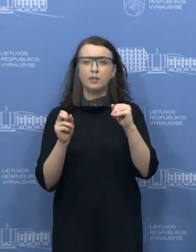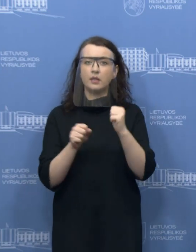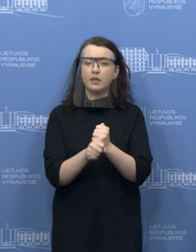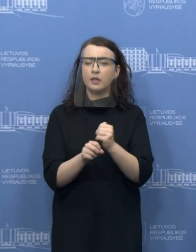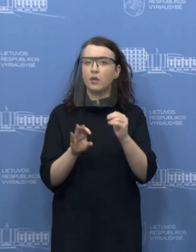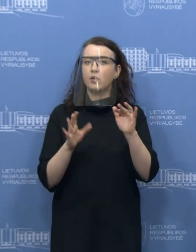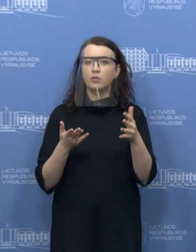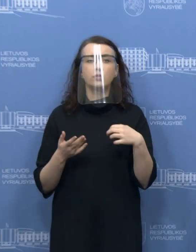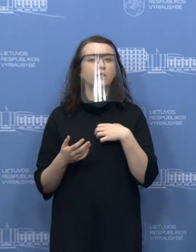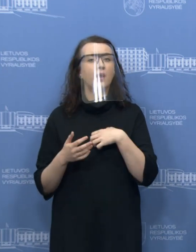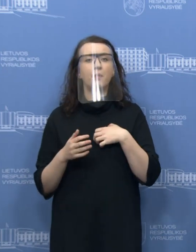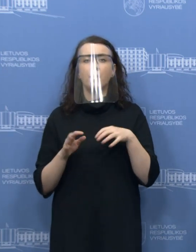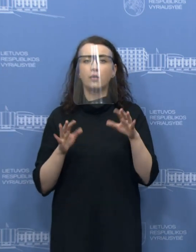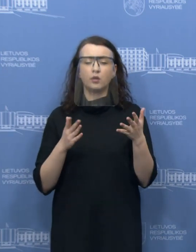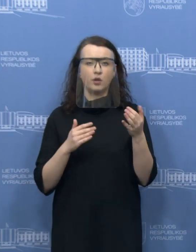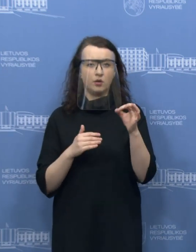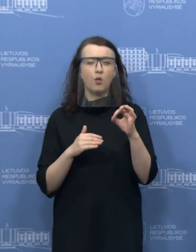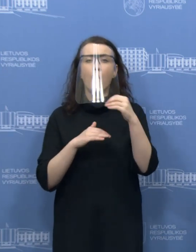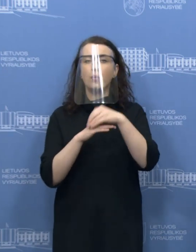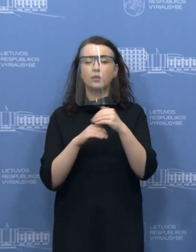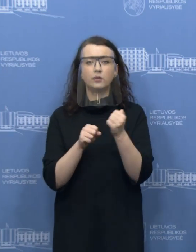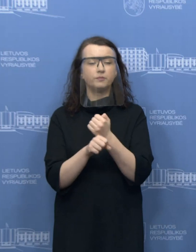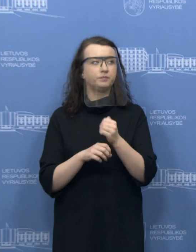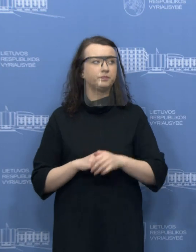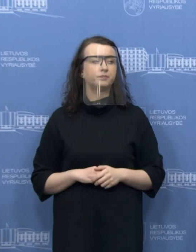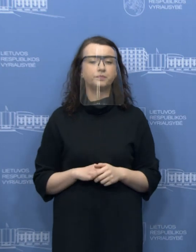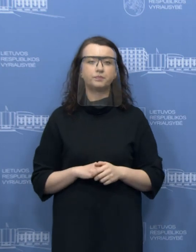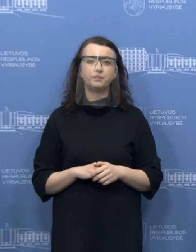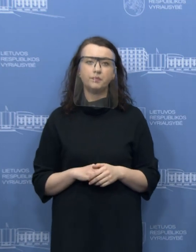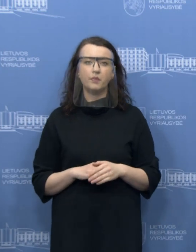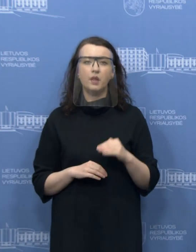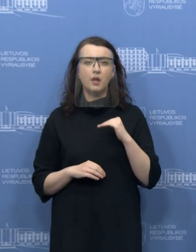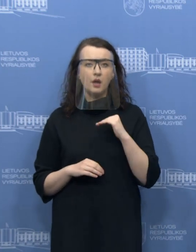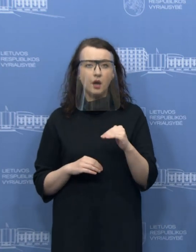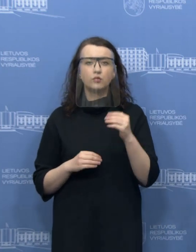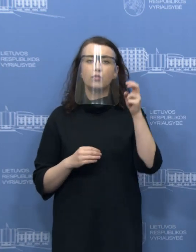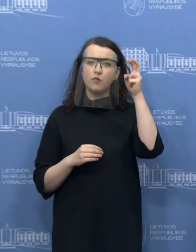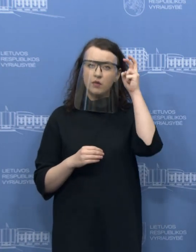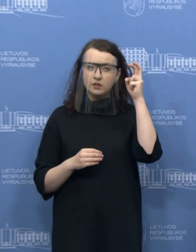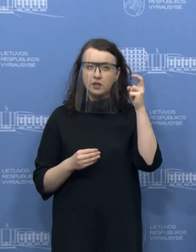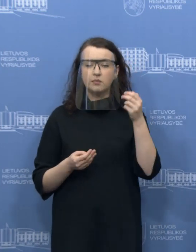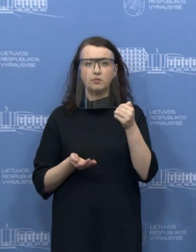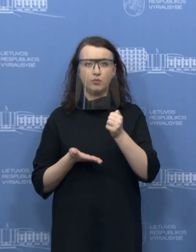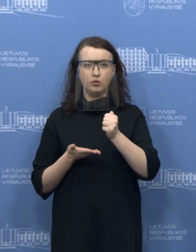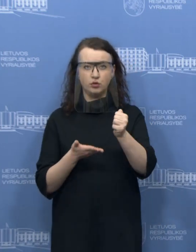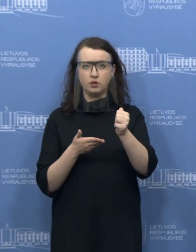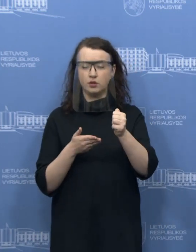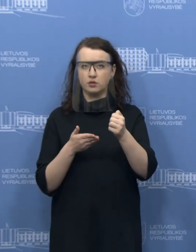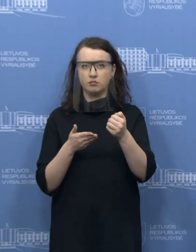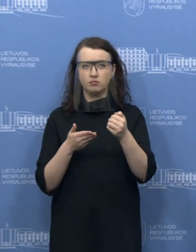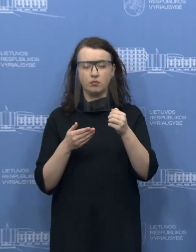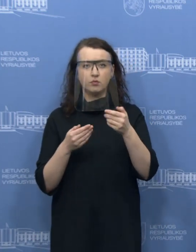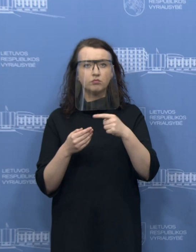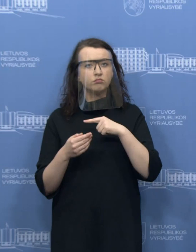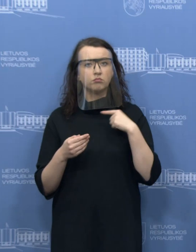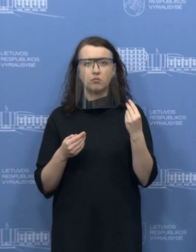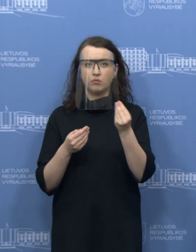pasimudoti tomis subsidijomis ir pagalbomis. Žinoma, kad valstybės resursai nėra be galiniai. Ir dedame